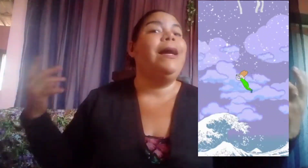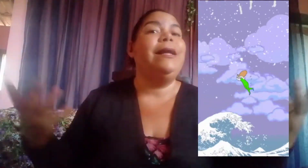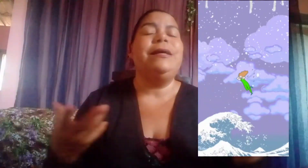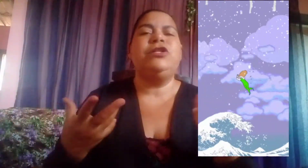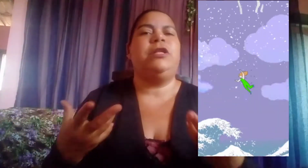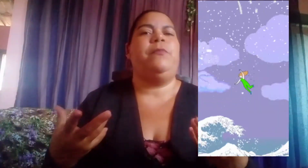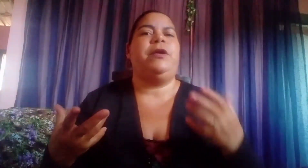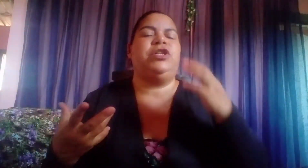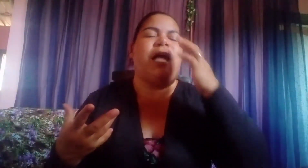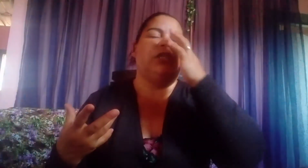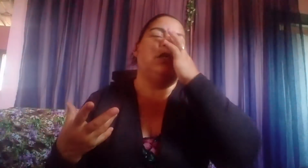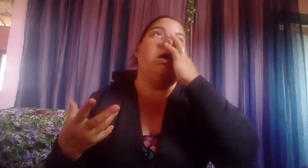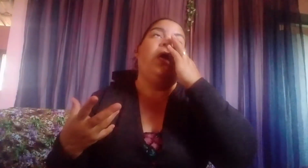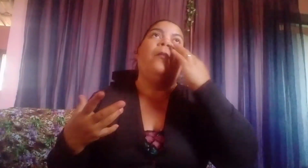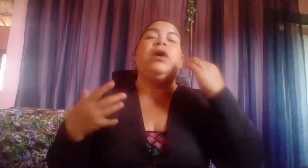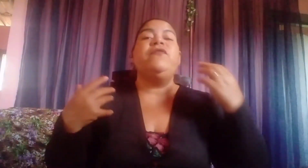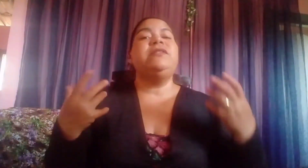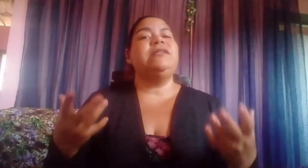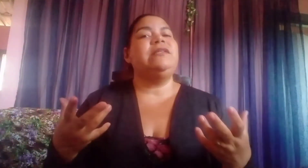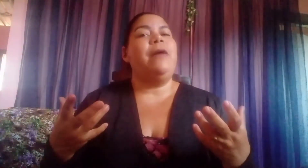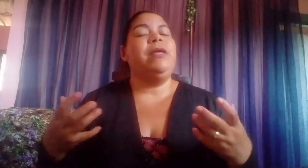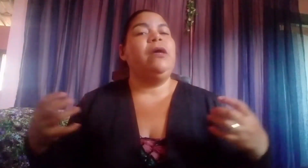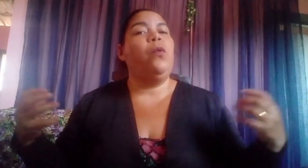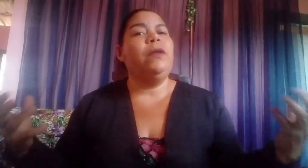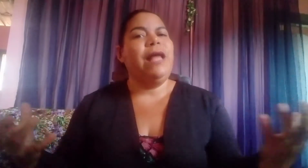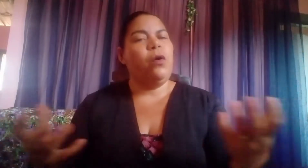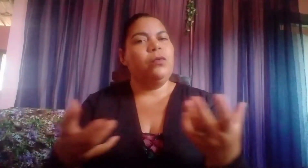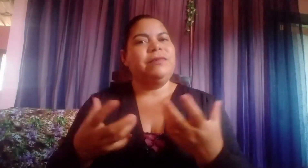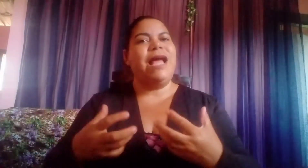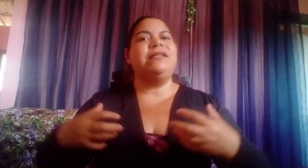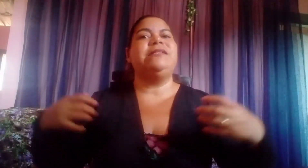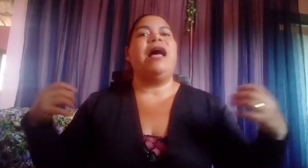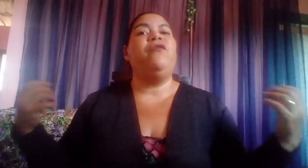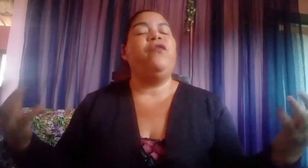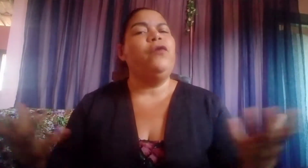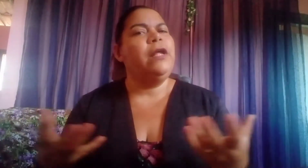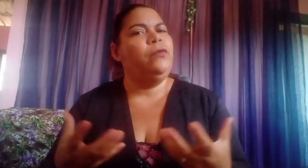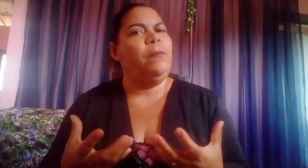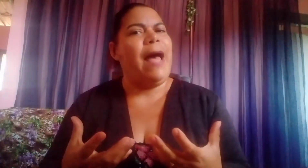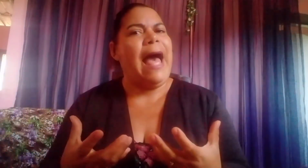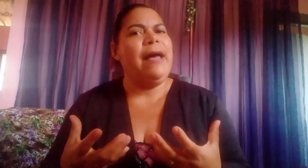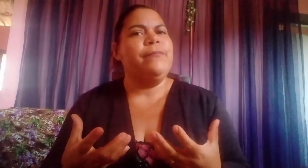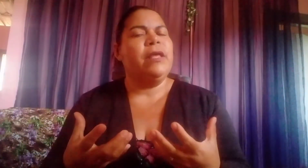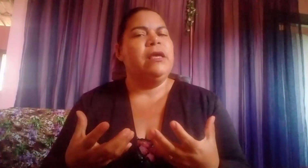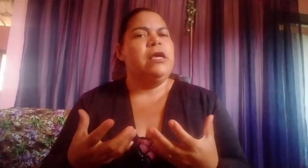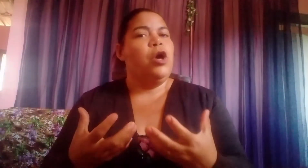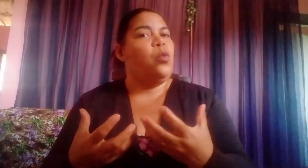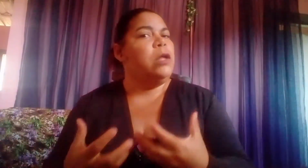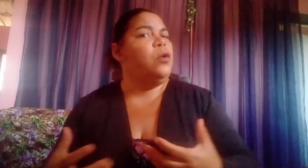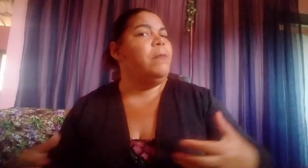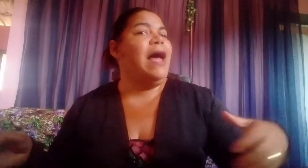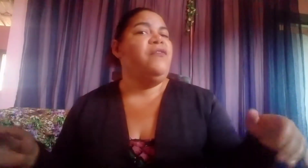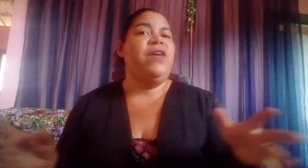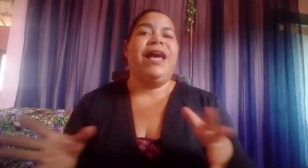grande tempestade. Porque vocês sabem que quando acontece a fúria do mar, quando o mar fica